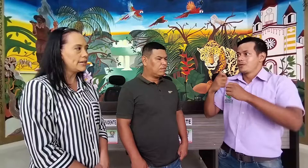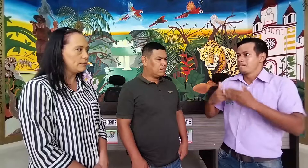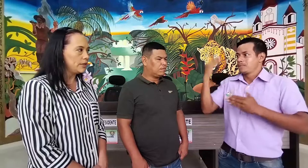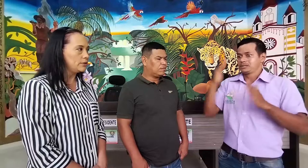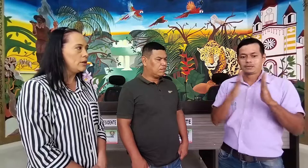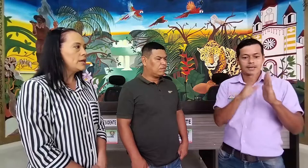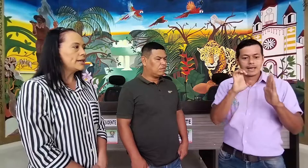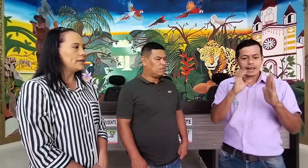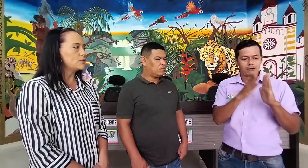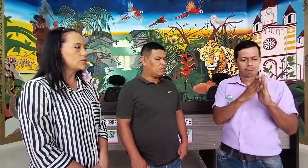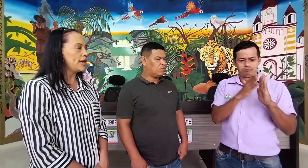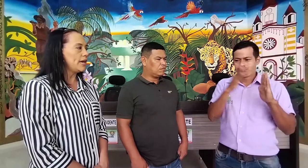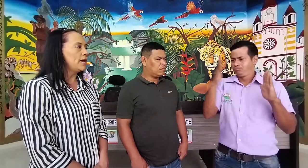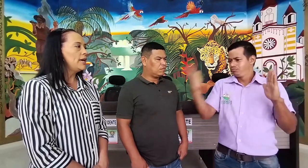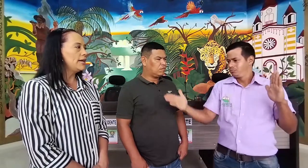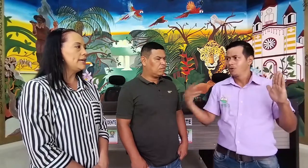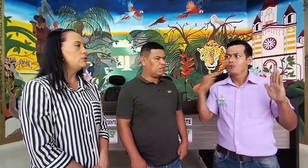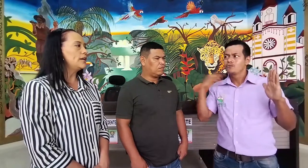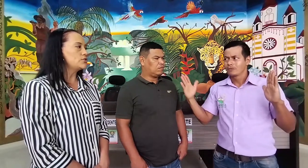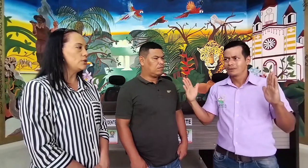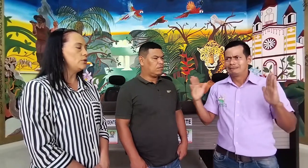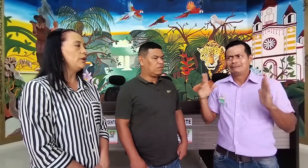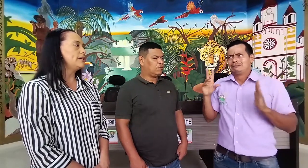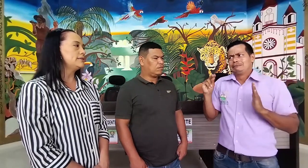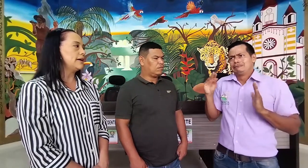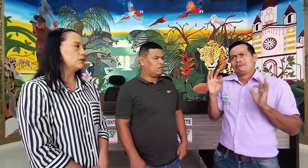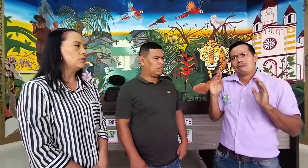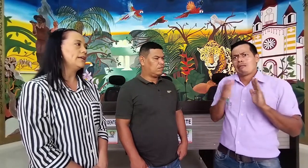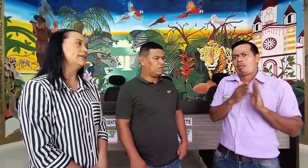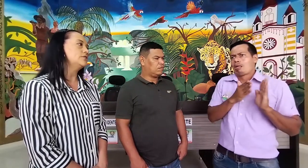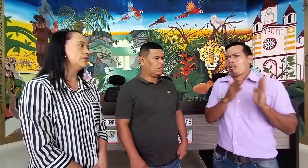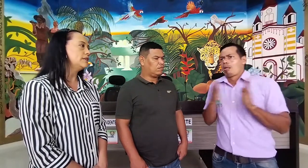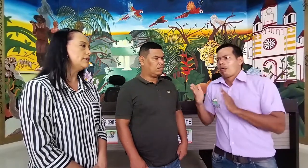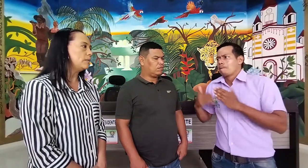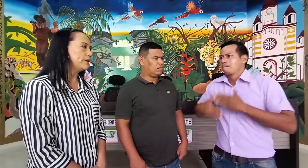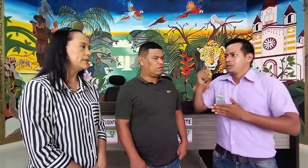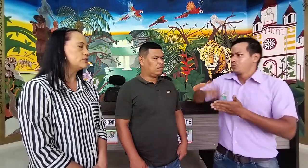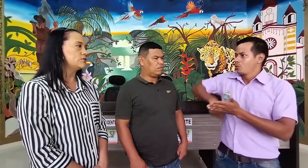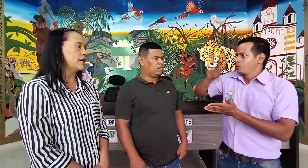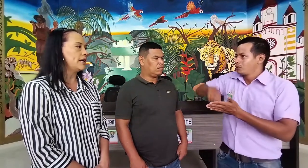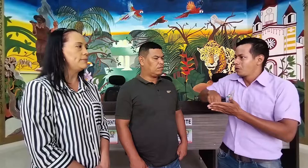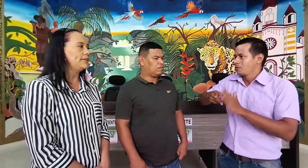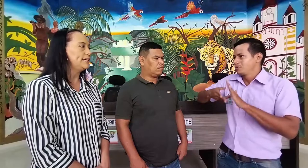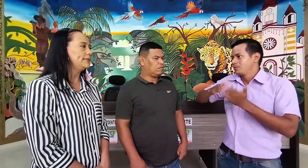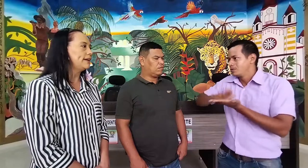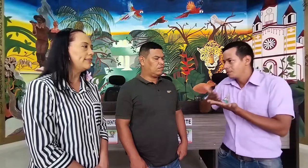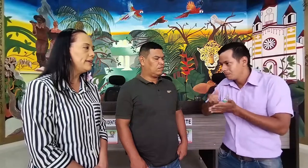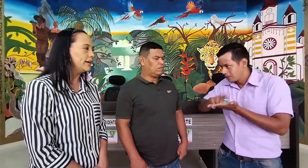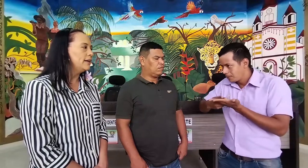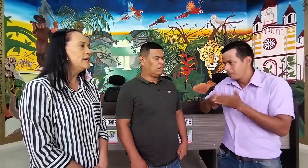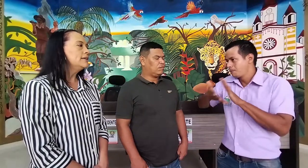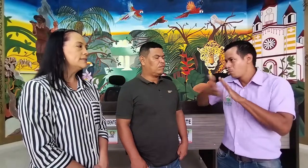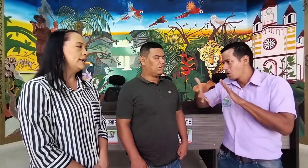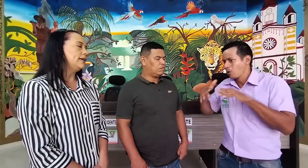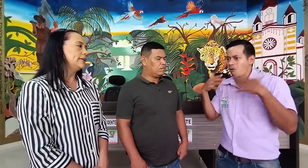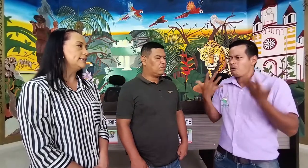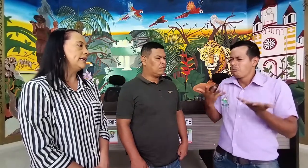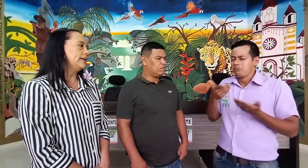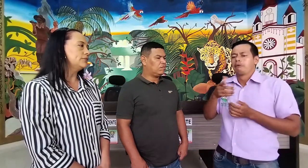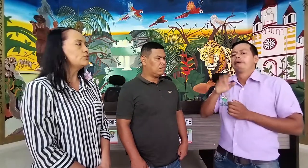camino. Queremos que en la educación esta contratación de intérpretes no se haga de manera tardía. Que esos